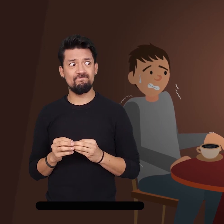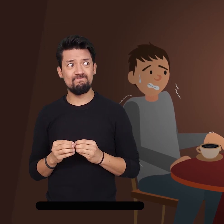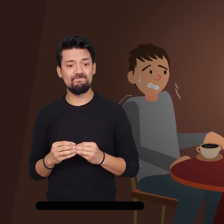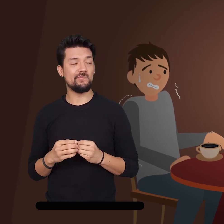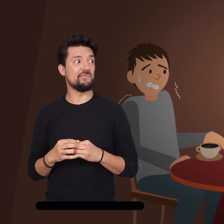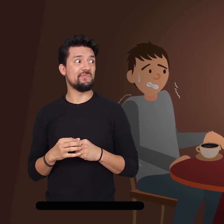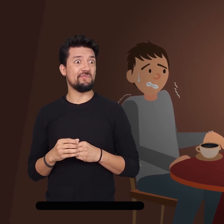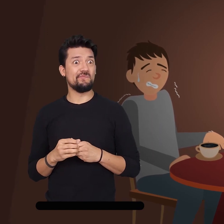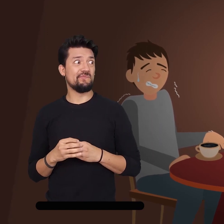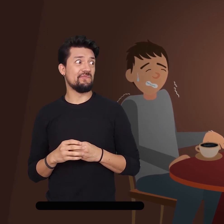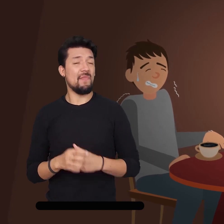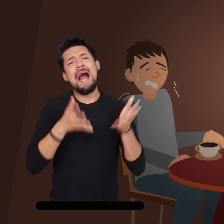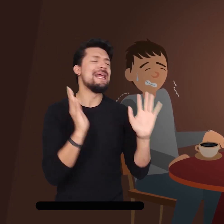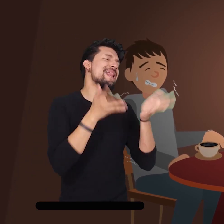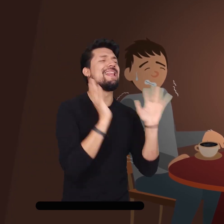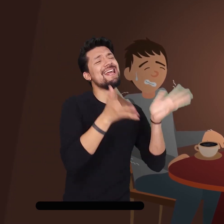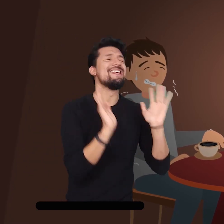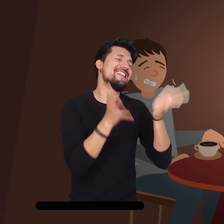pero Hugo y Marcela seguían hablando.